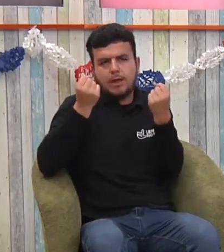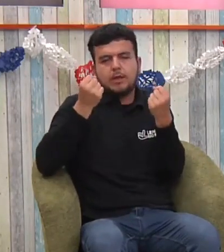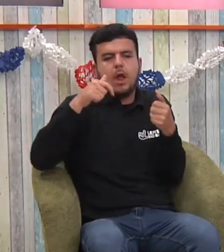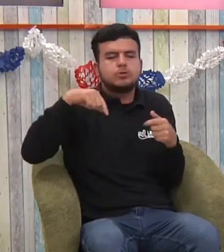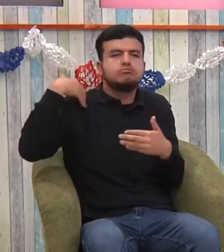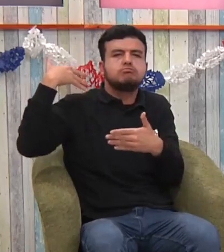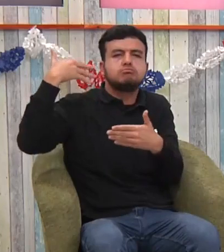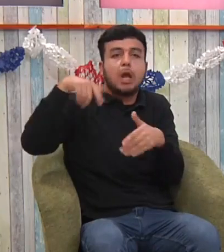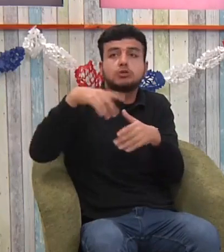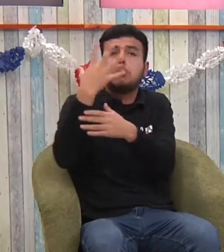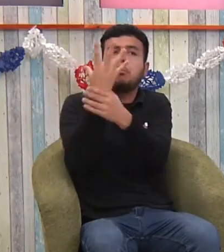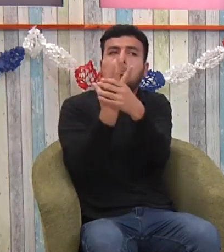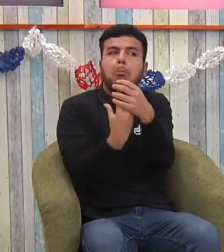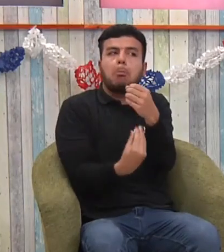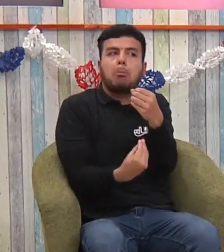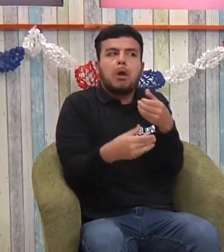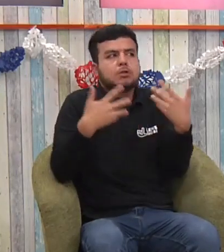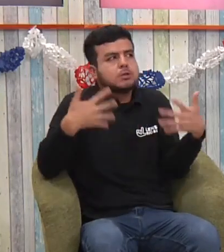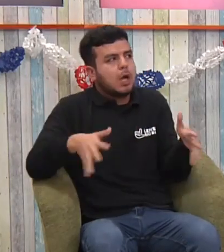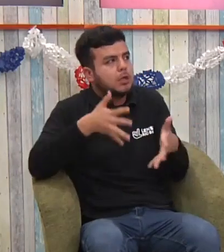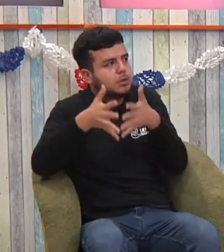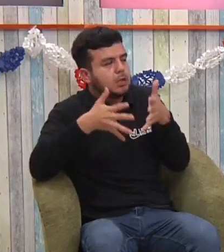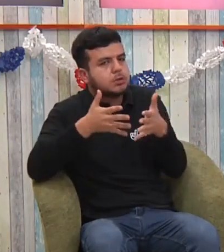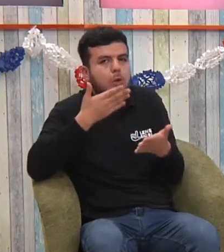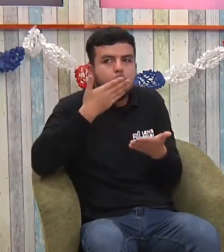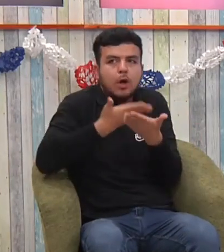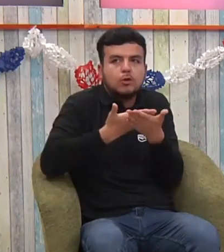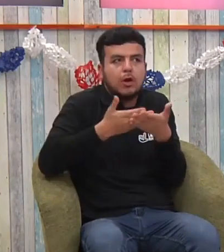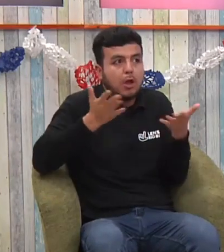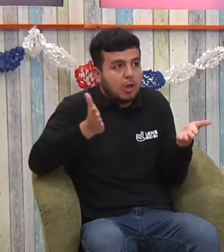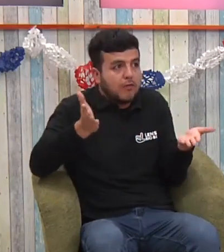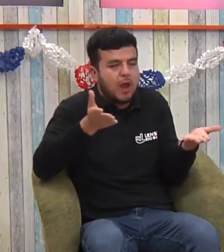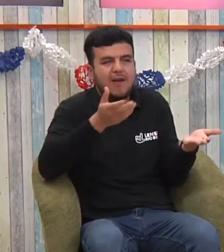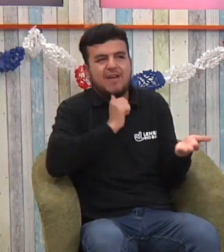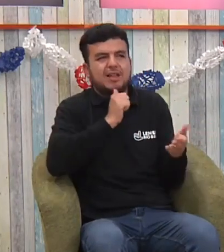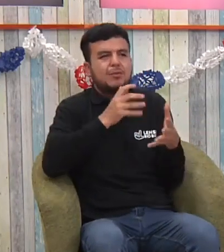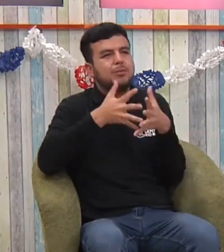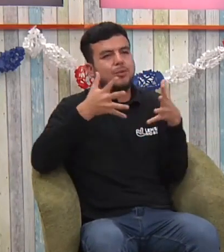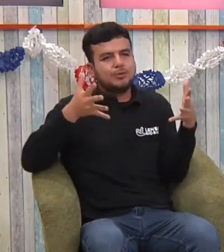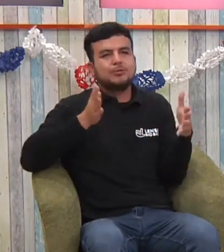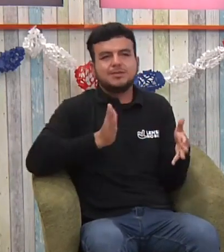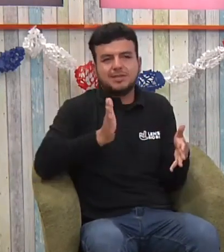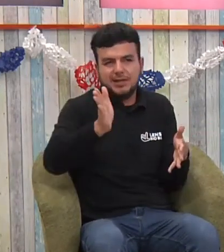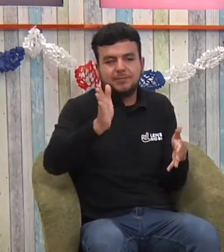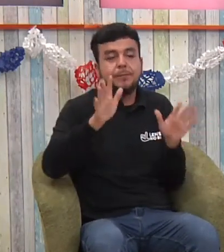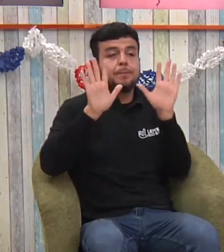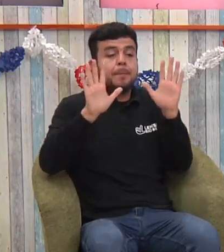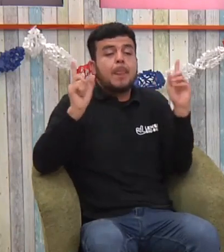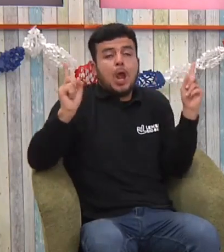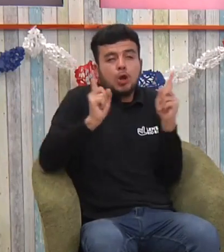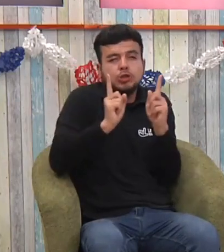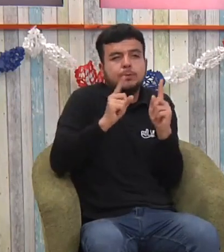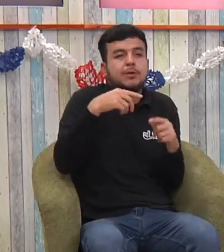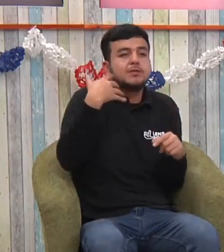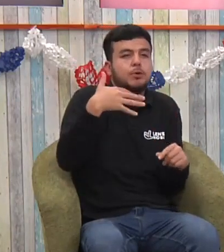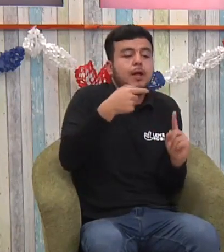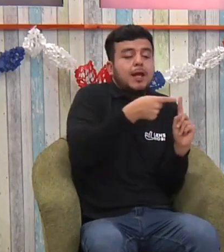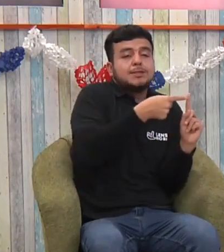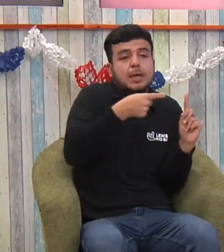discriminaba hoy día eso ya no existe el que a una persona se le golpee en las manos para no usar señas pero hoy día sí